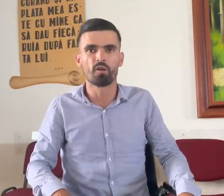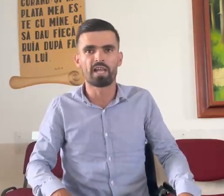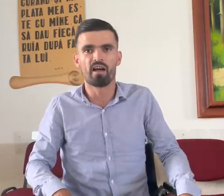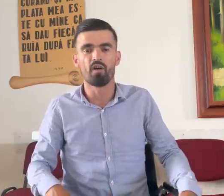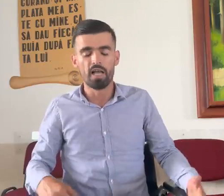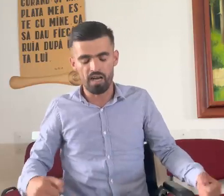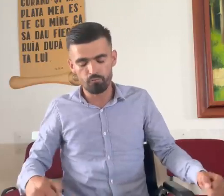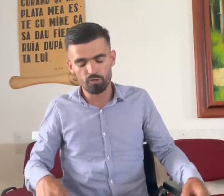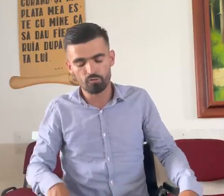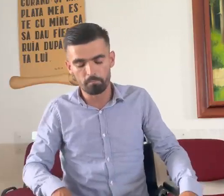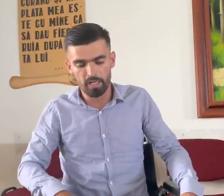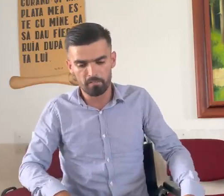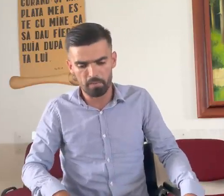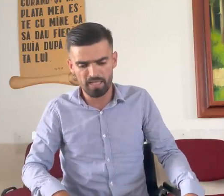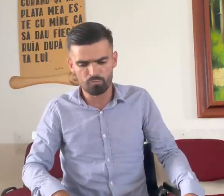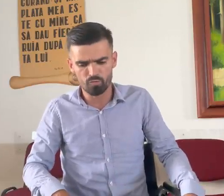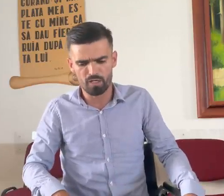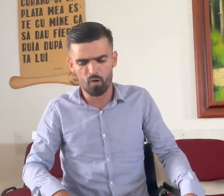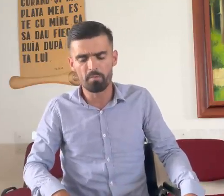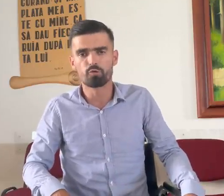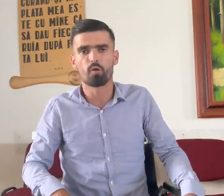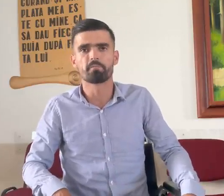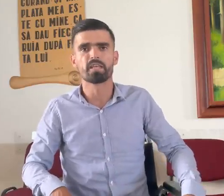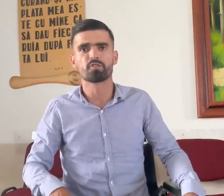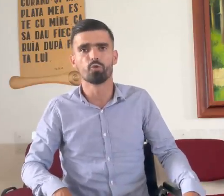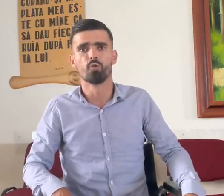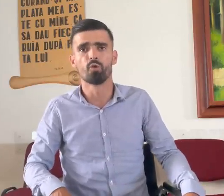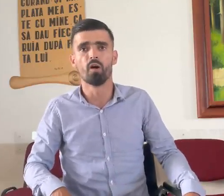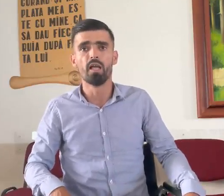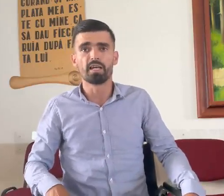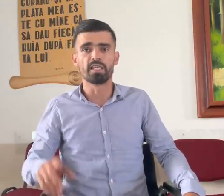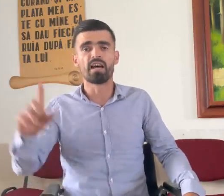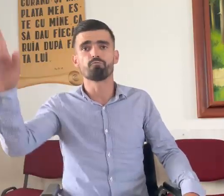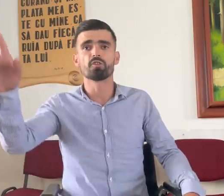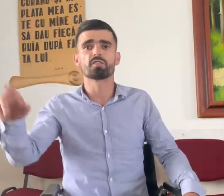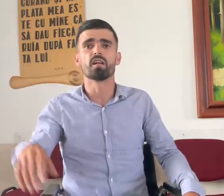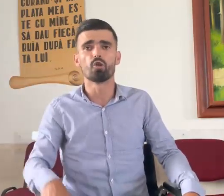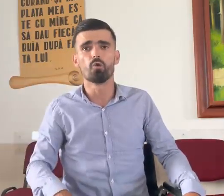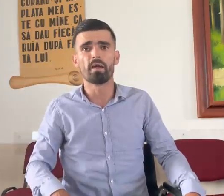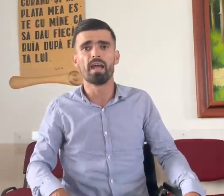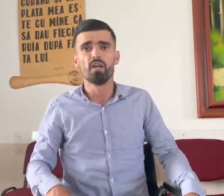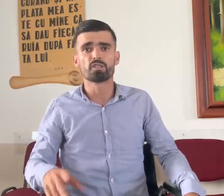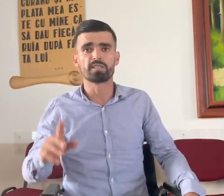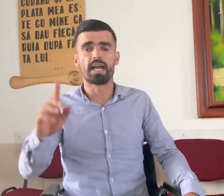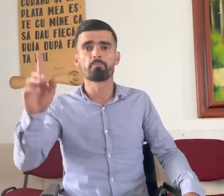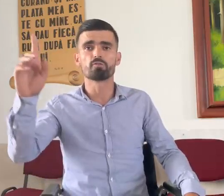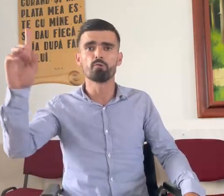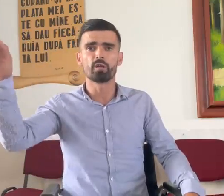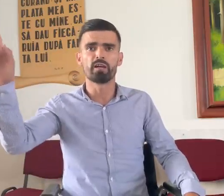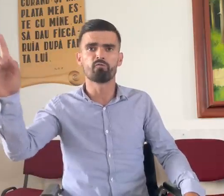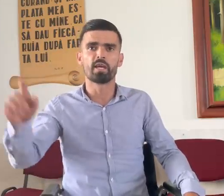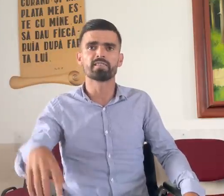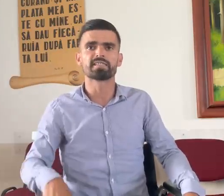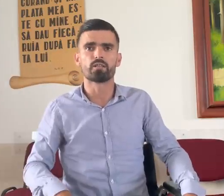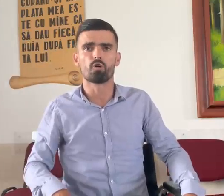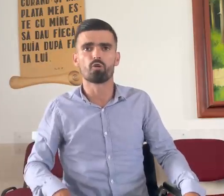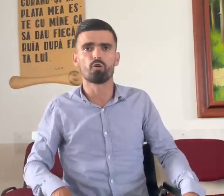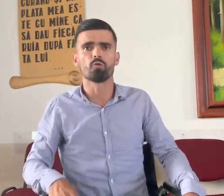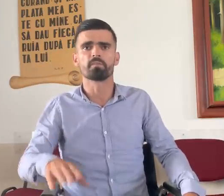bolnav. Am fost un bărbat la 1,81 m, când am fost în lume și trăiam sub unui influență a drogurilor, nu-mi